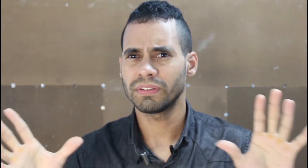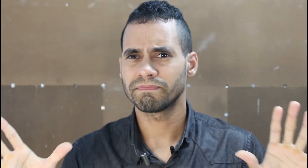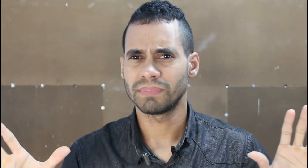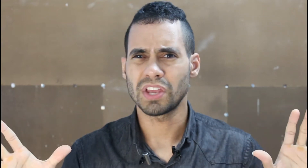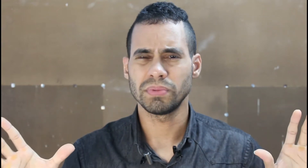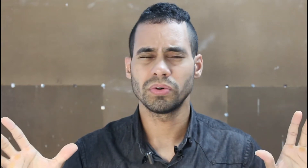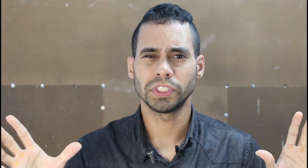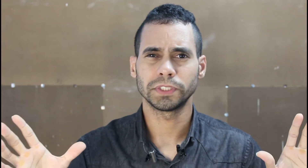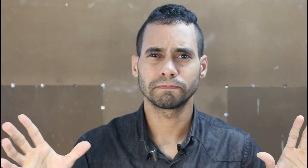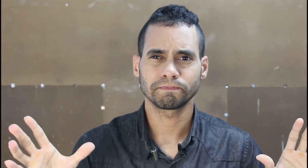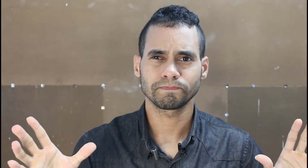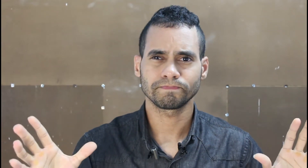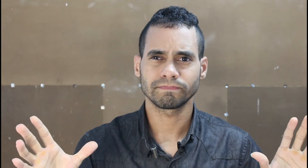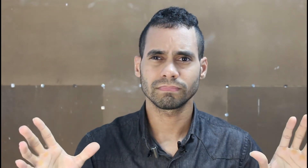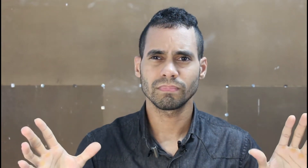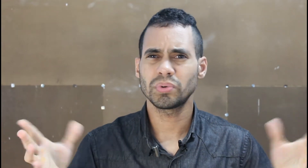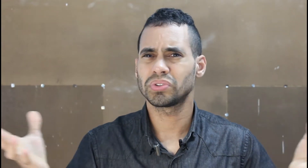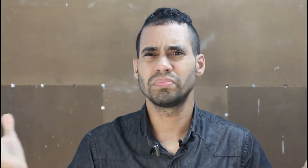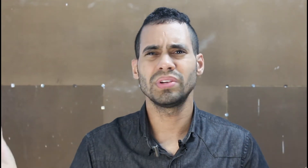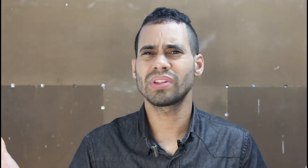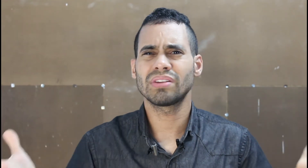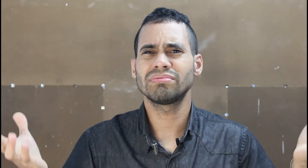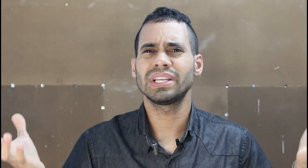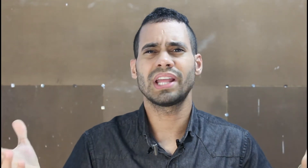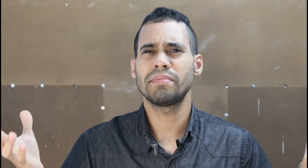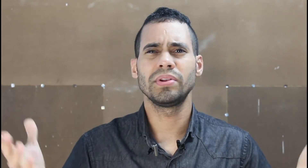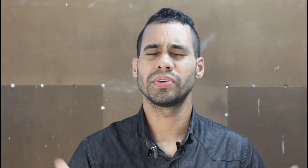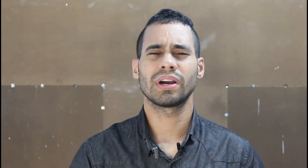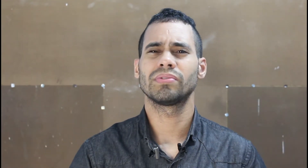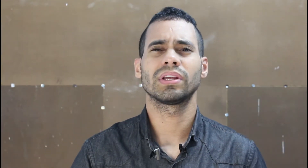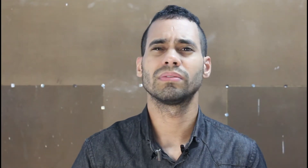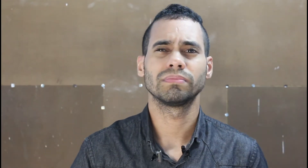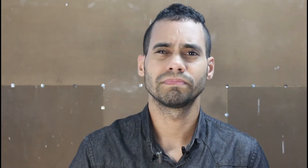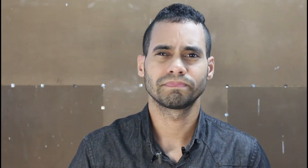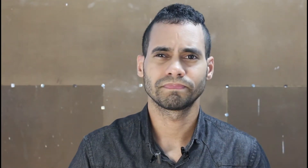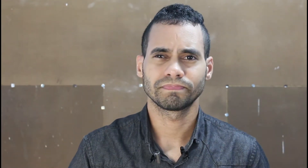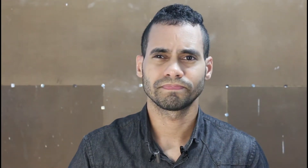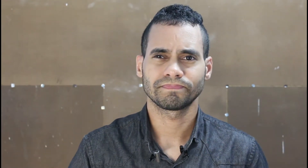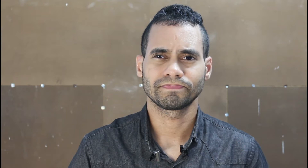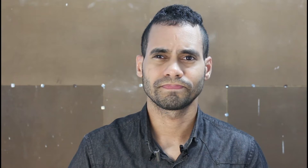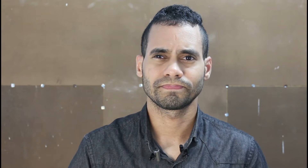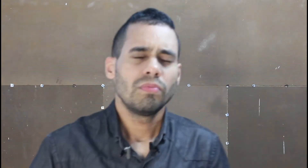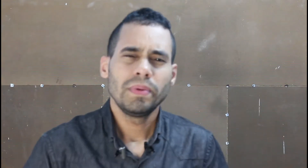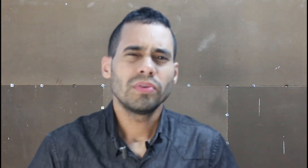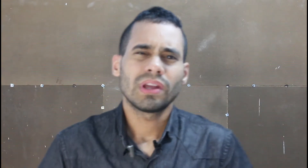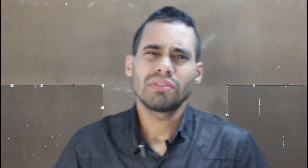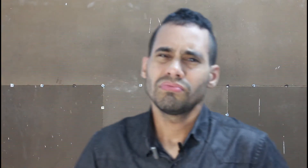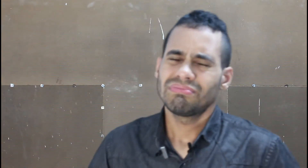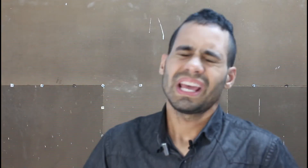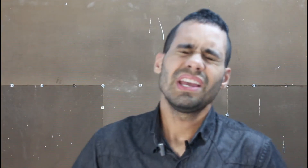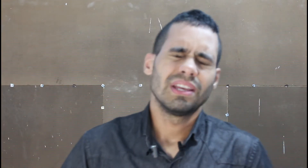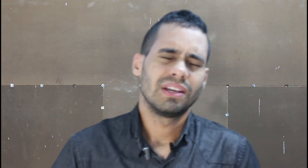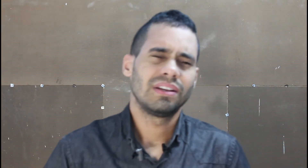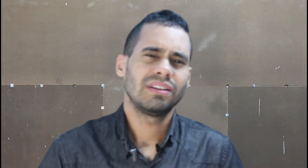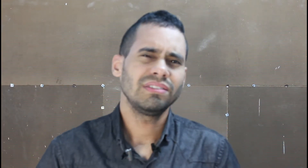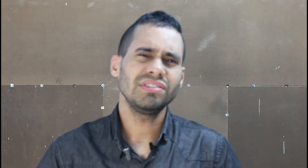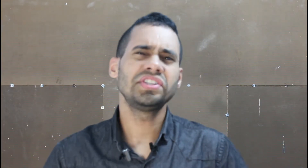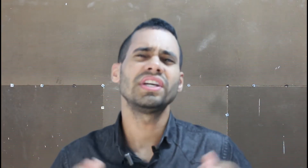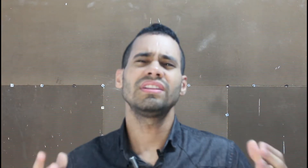né? 10 milhões. Poxa, um bilionário não tem 10 milhões na conta, não. Um bilionário não tem. Não tem jeito